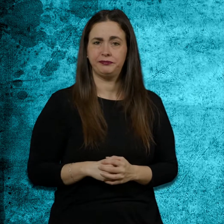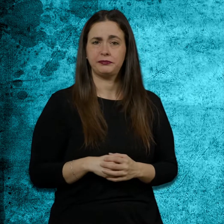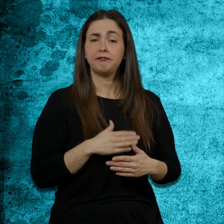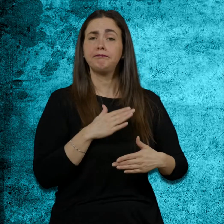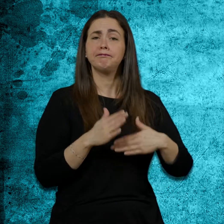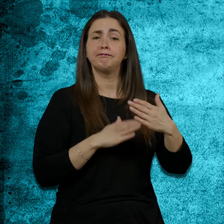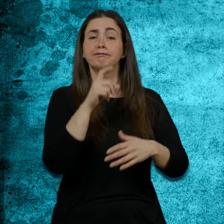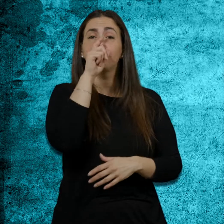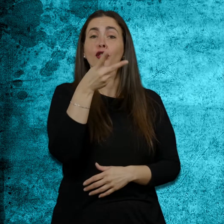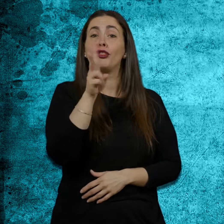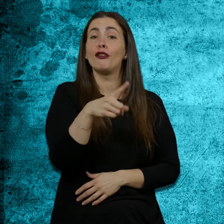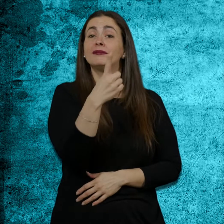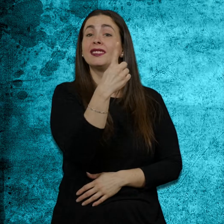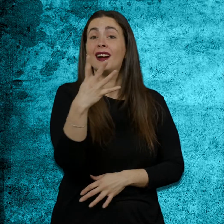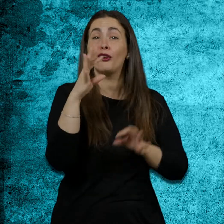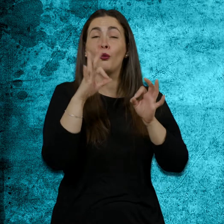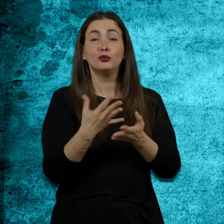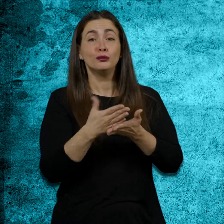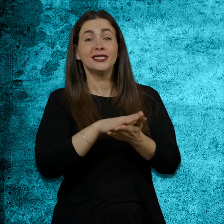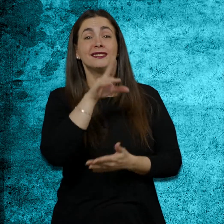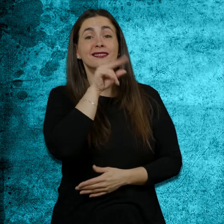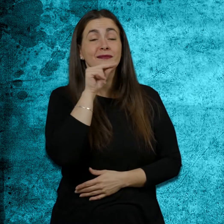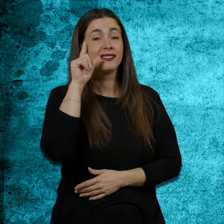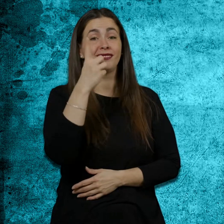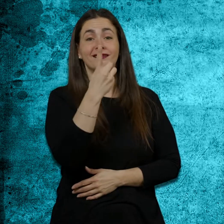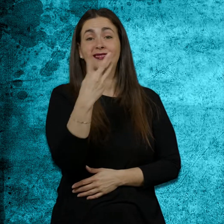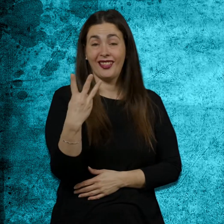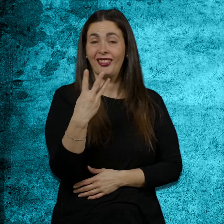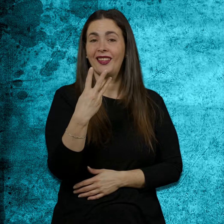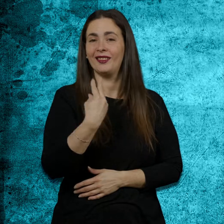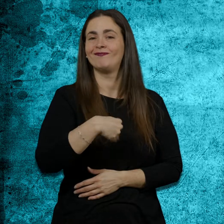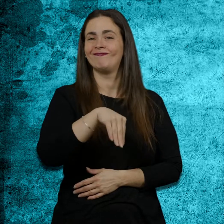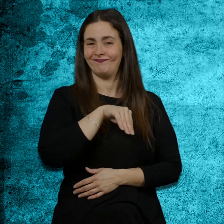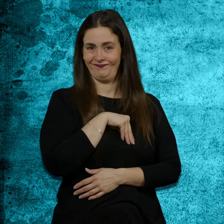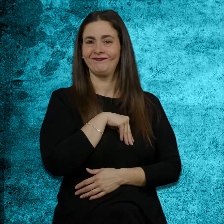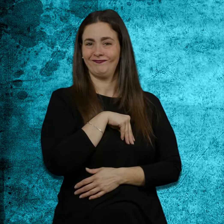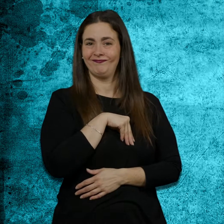El 13 de desembre de 2014 va morir després d'una llarga lluita contra la malaltia i